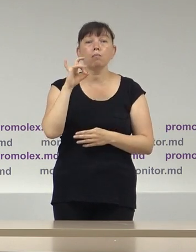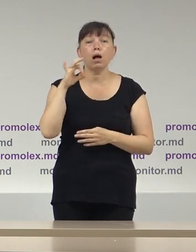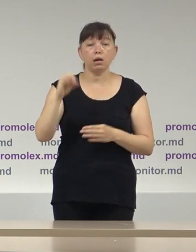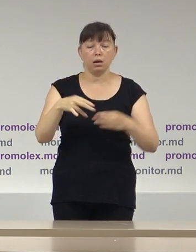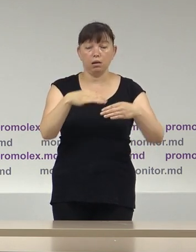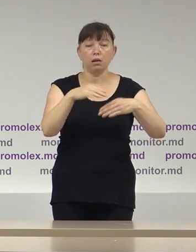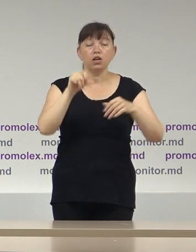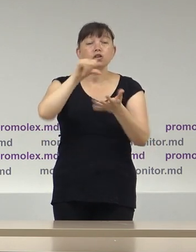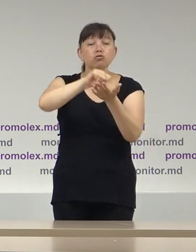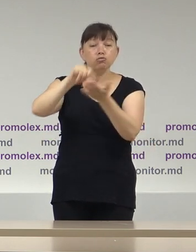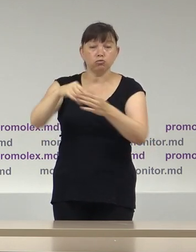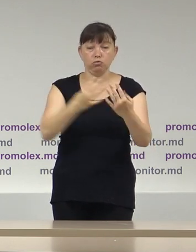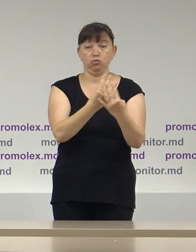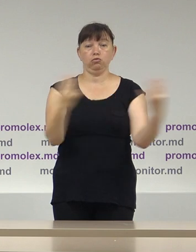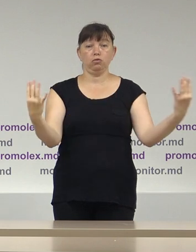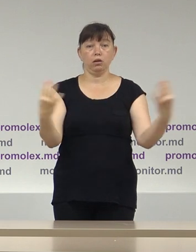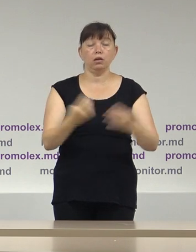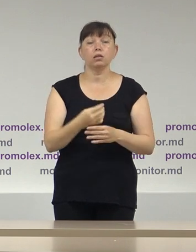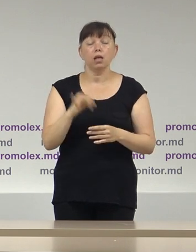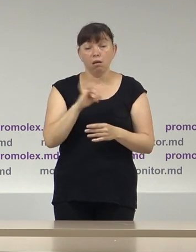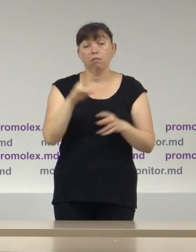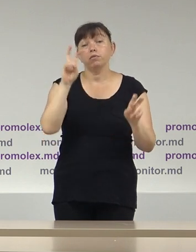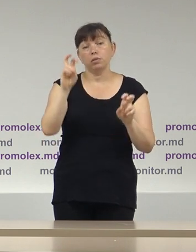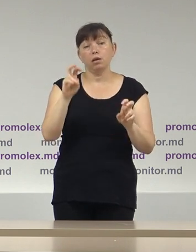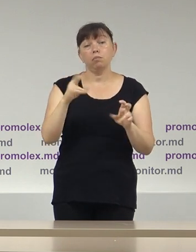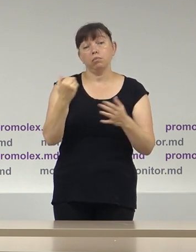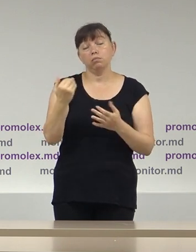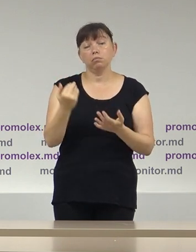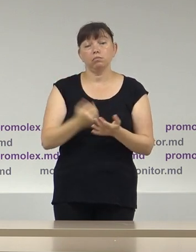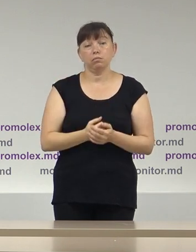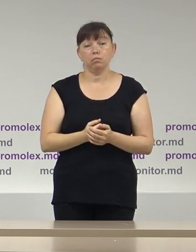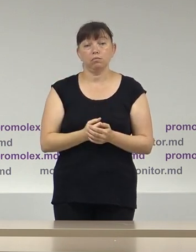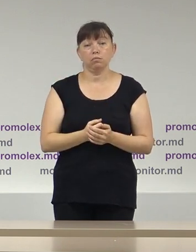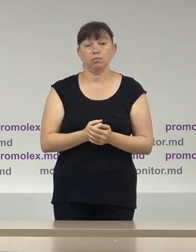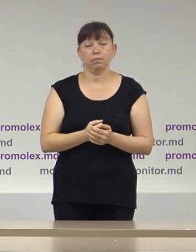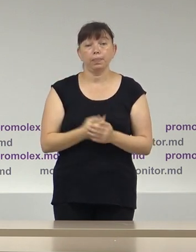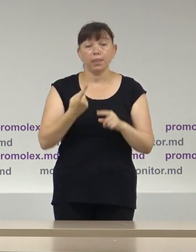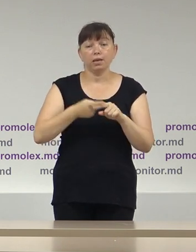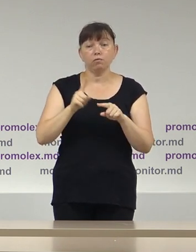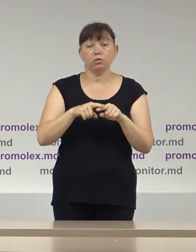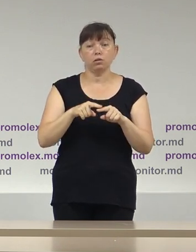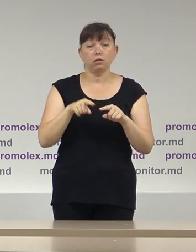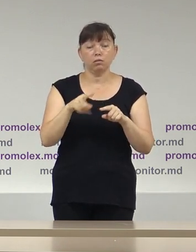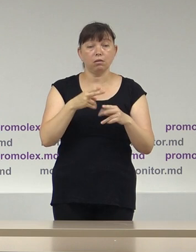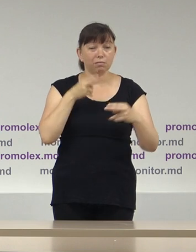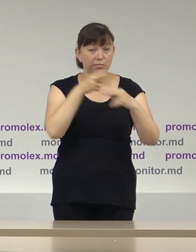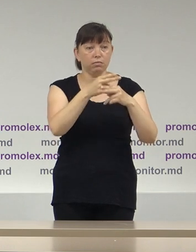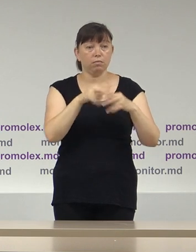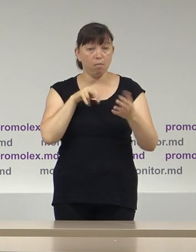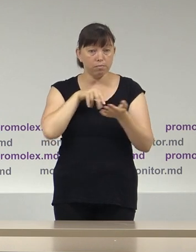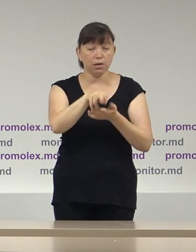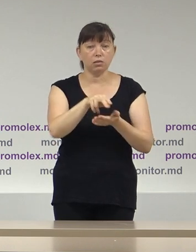din membrii săi. În contextul sau în cadrul acelui blocaj creat,